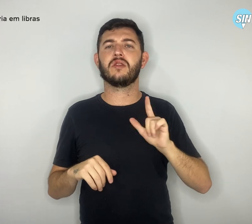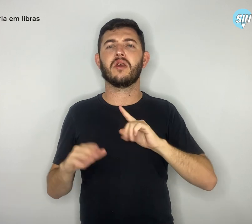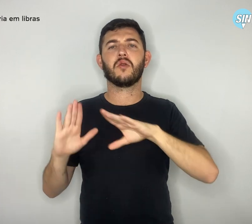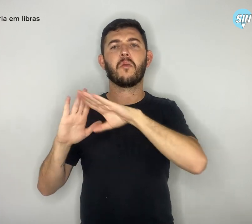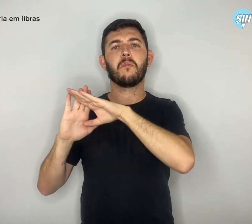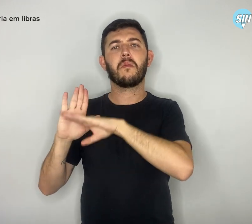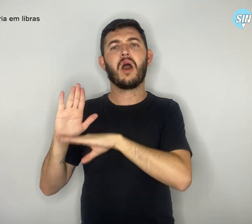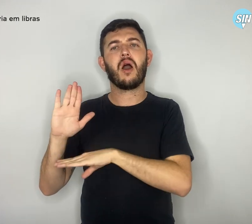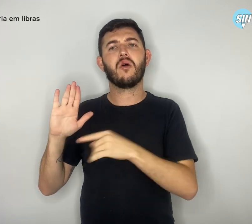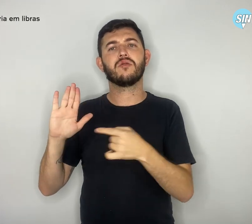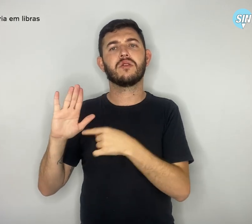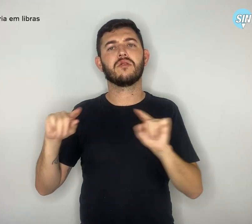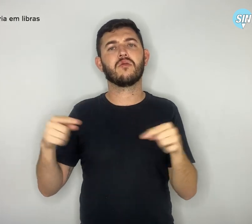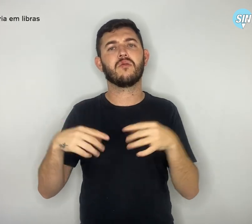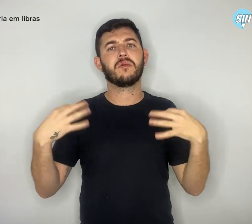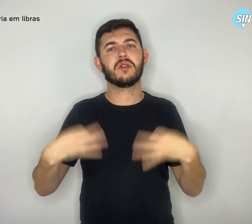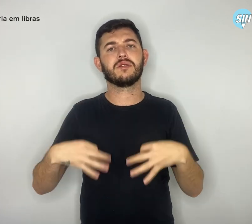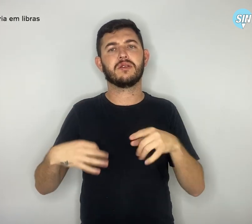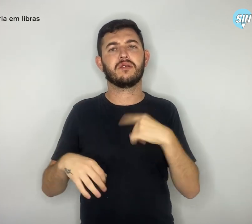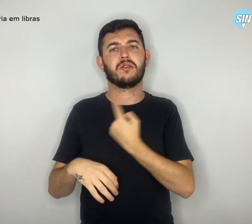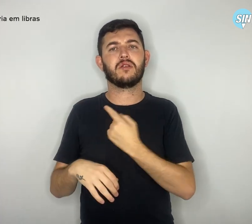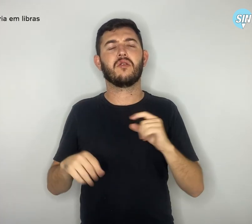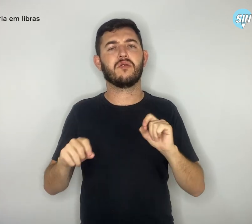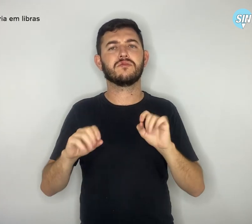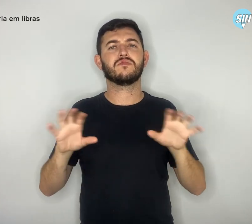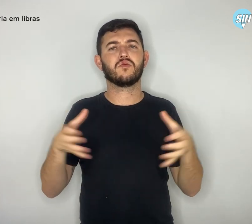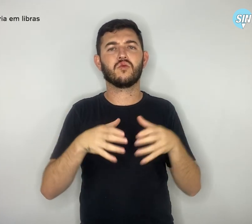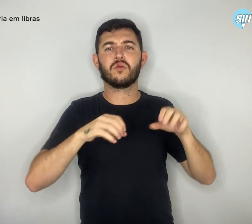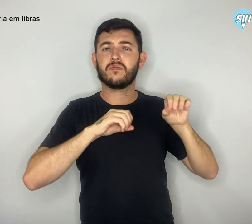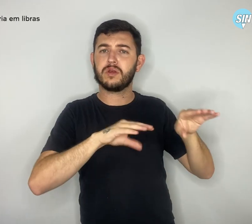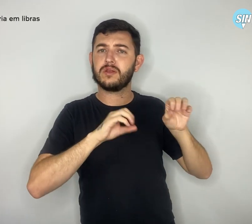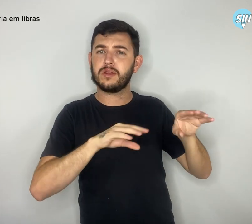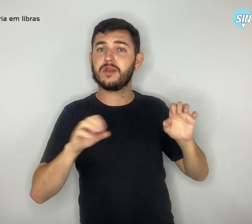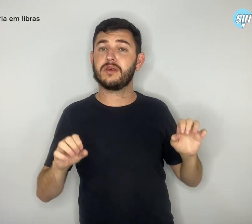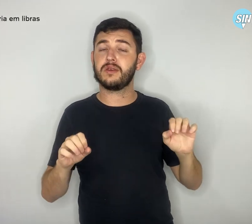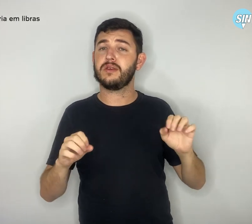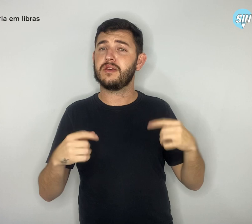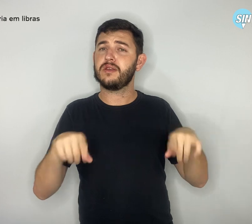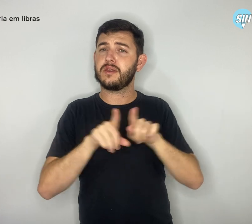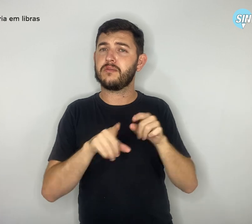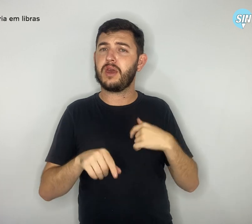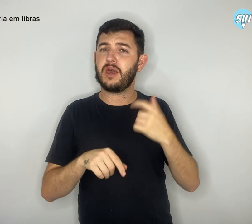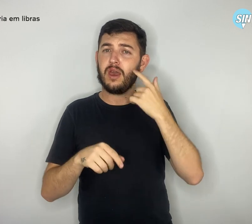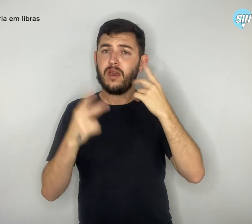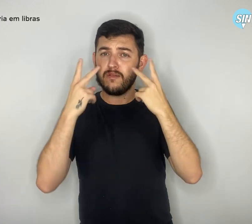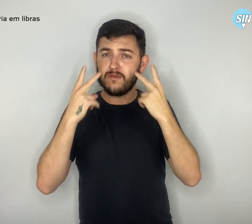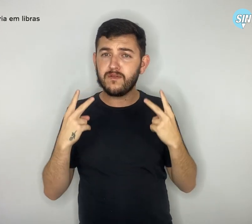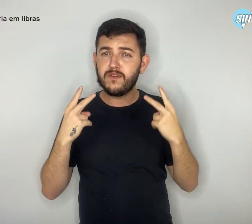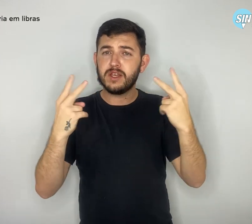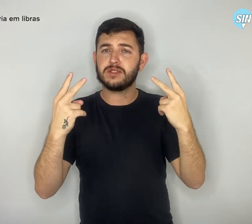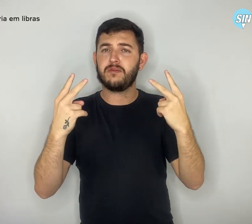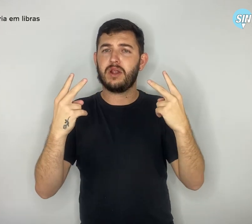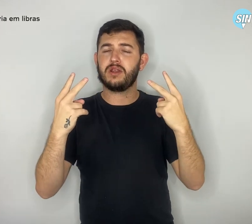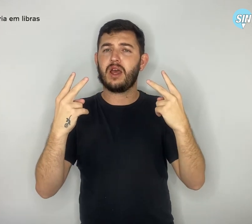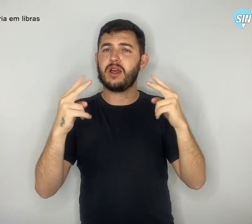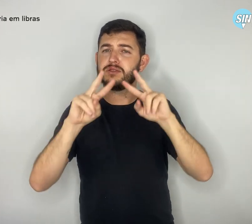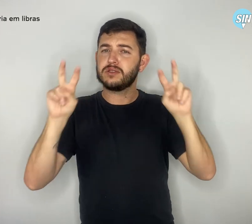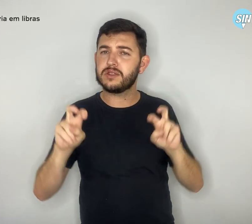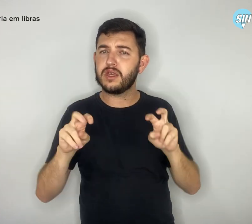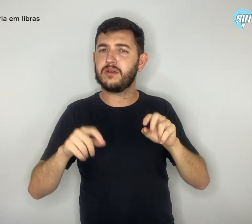educacionais da nossa classe, além de dar visibilidade à discussão dos temas da juventude